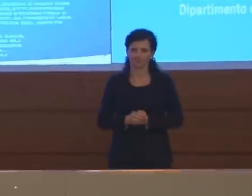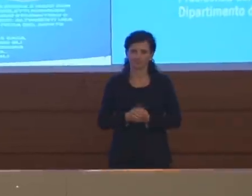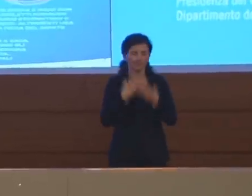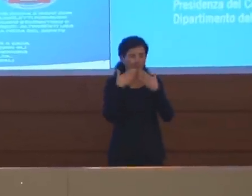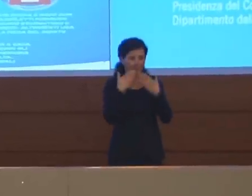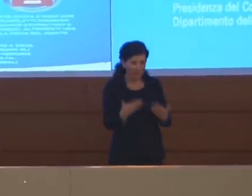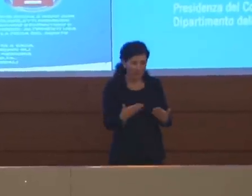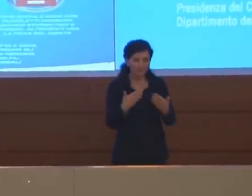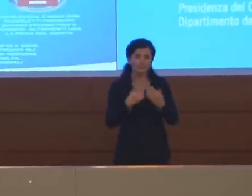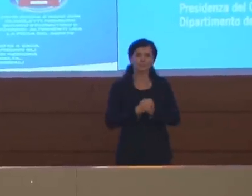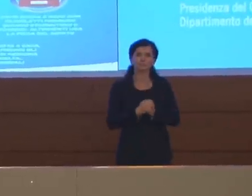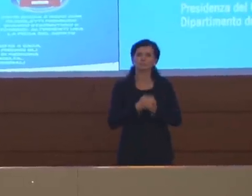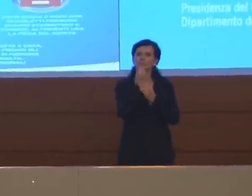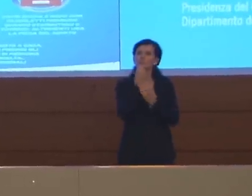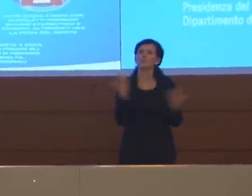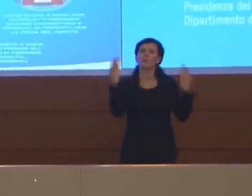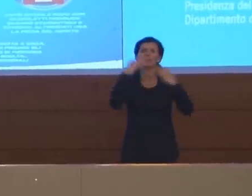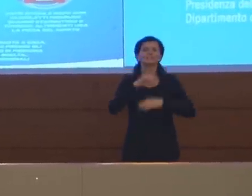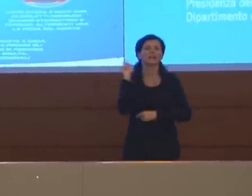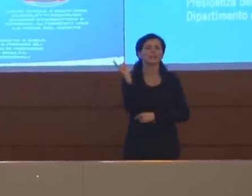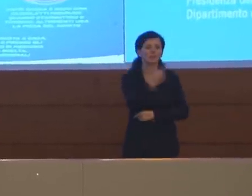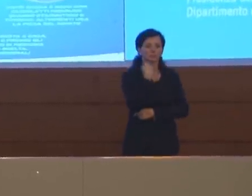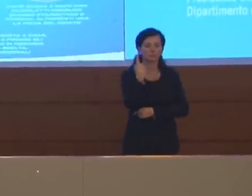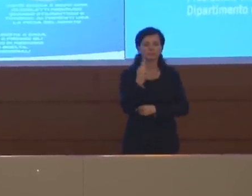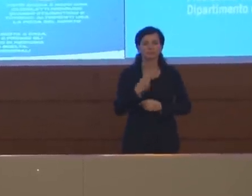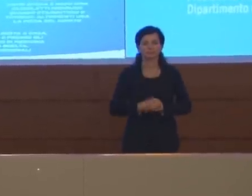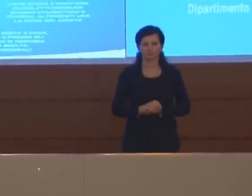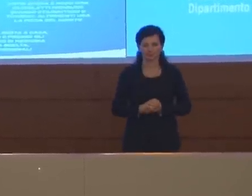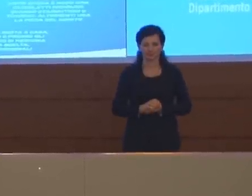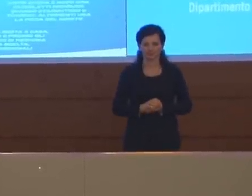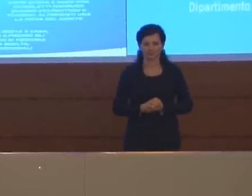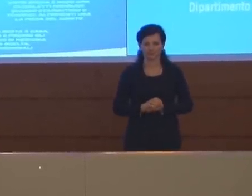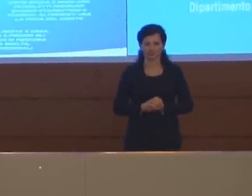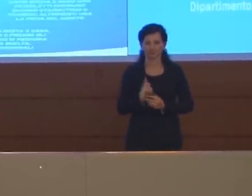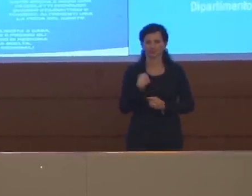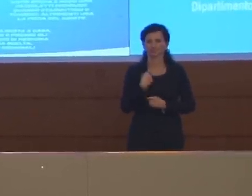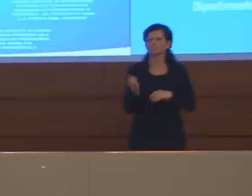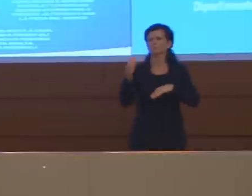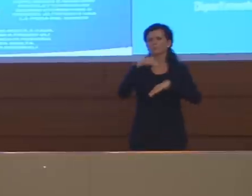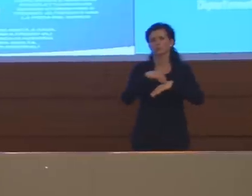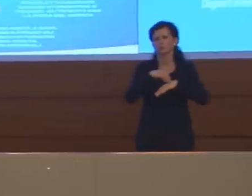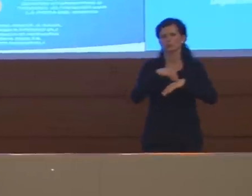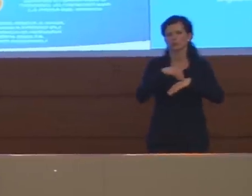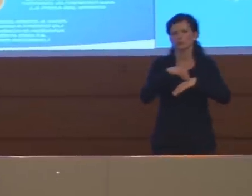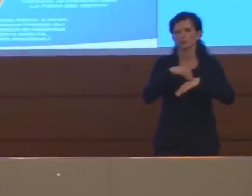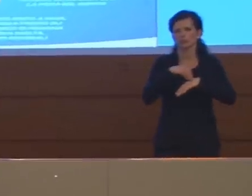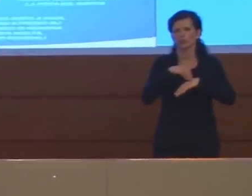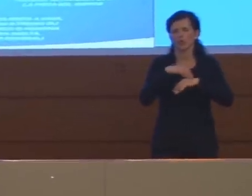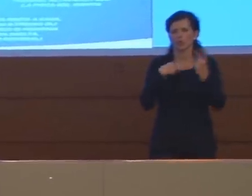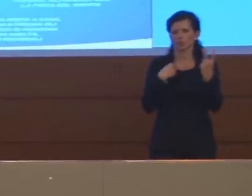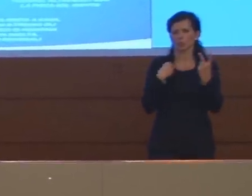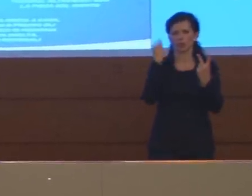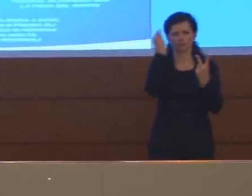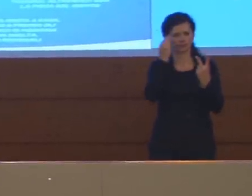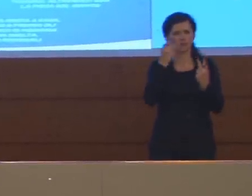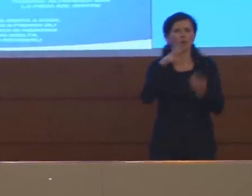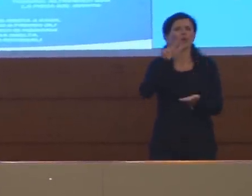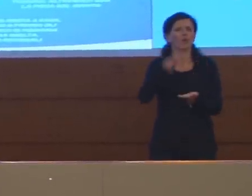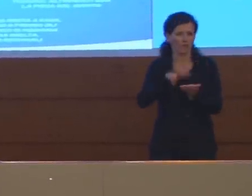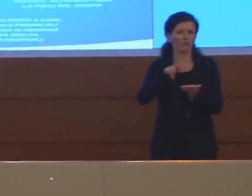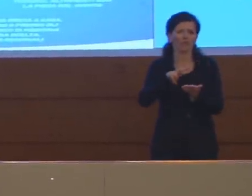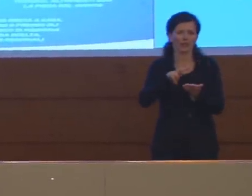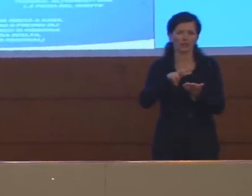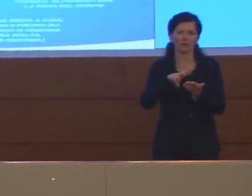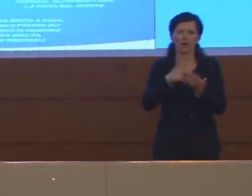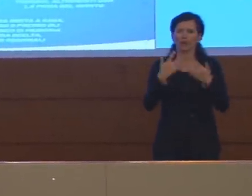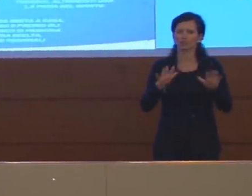Grazie. Buona serata a tutti. Due commenti sostanzialmente di conferma e a complemento di quanto ci siamo